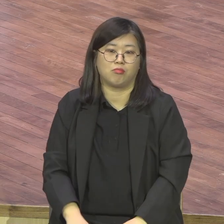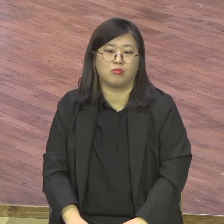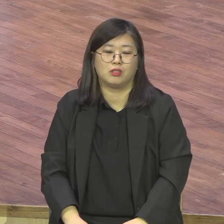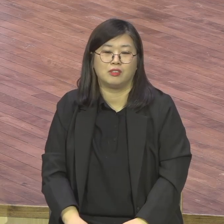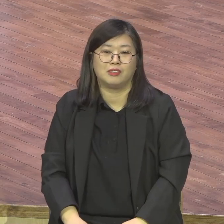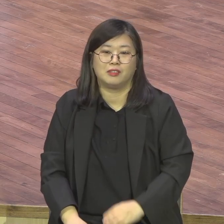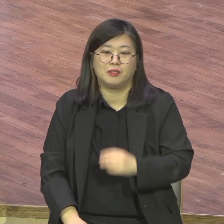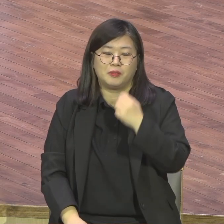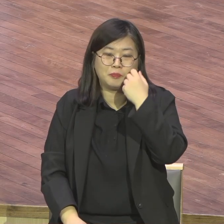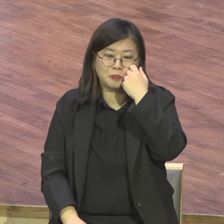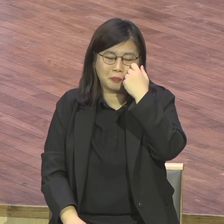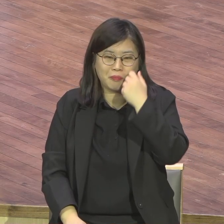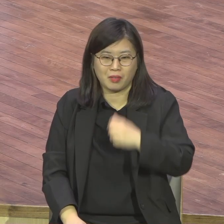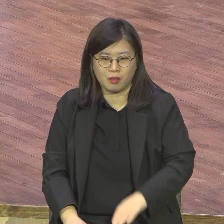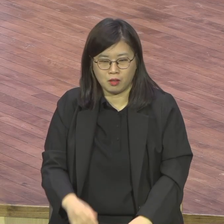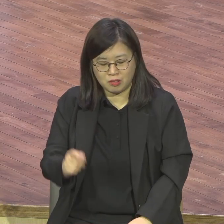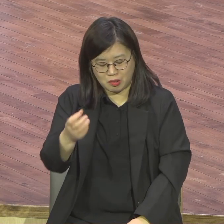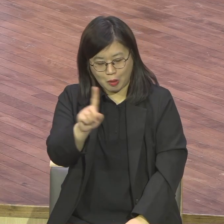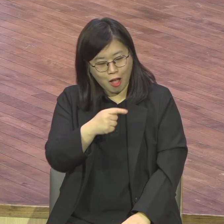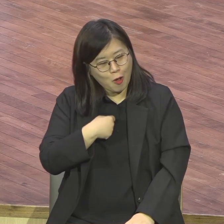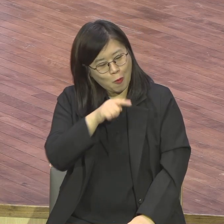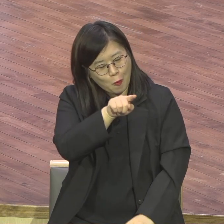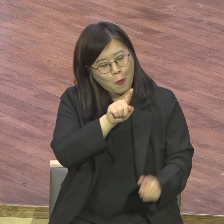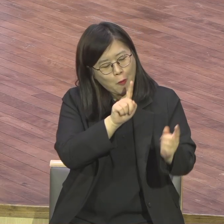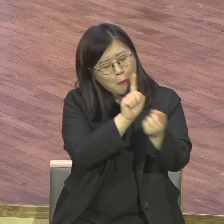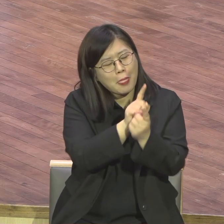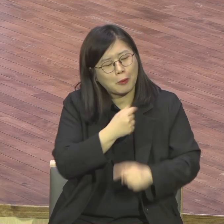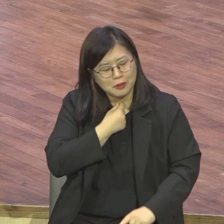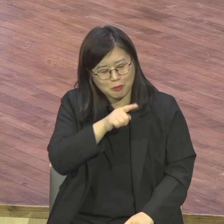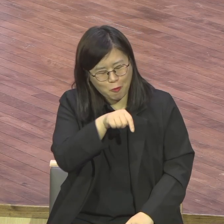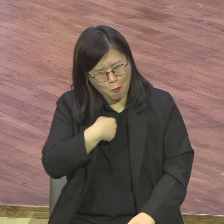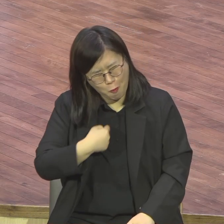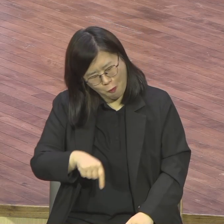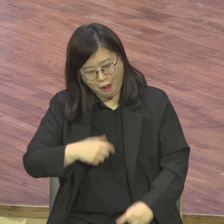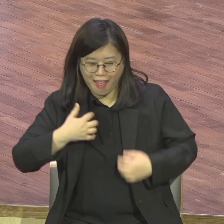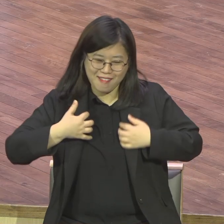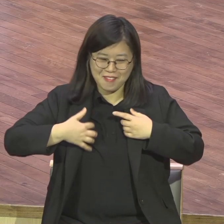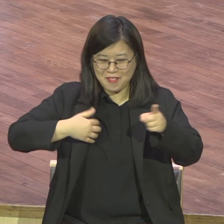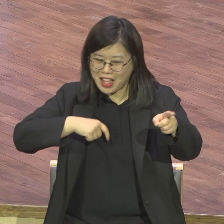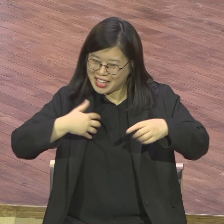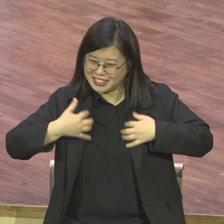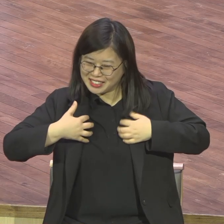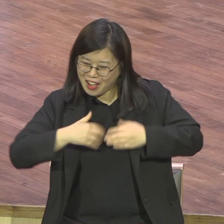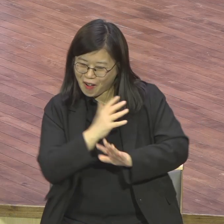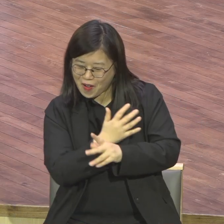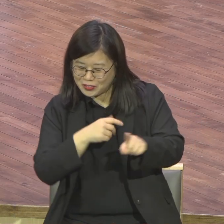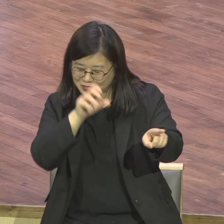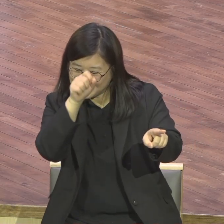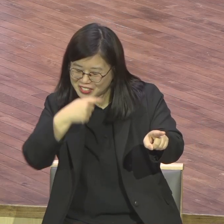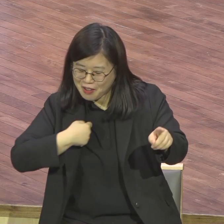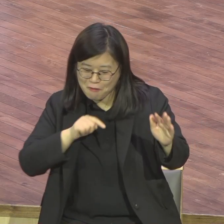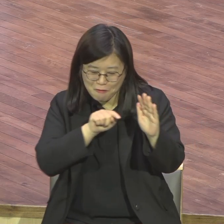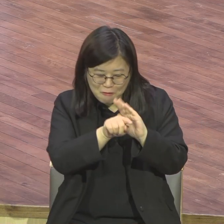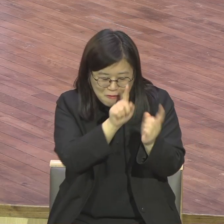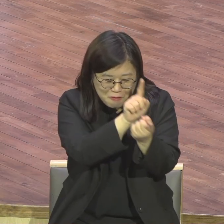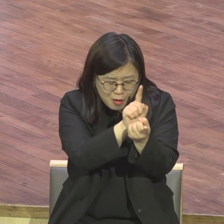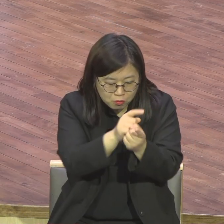그런 사람이 있는가 하면. 가면 초성집이야. 분위기 다 깨버려. 그냥. 심각하게 혼자. 지금부터